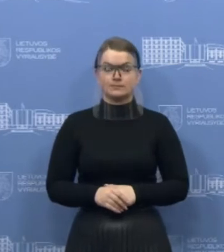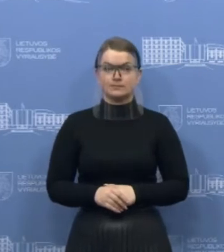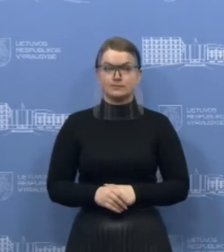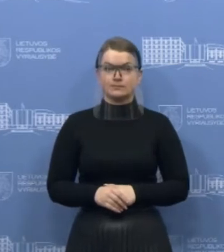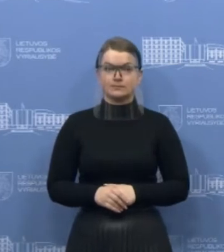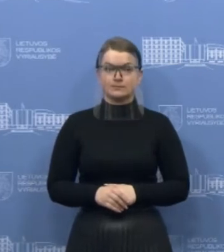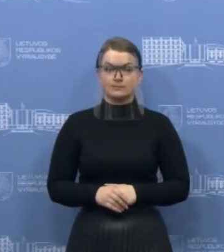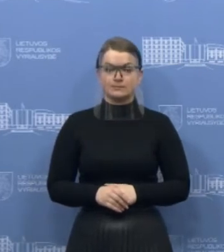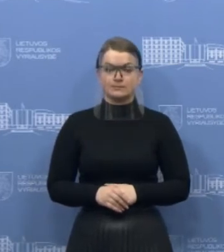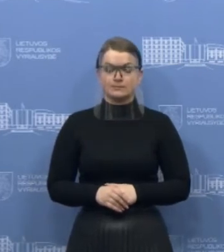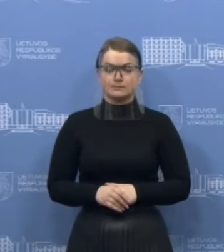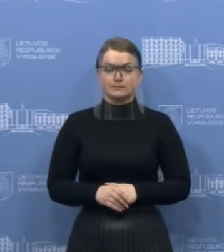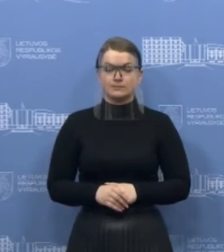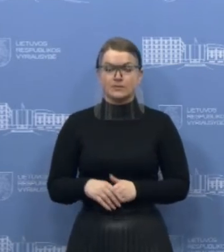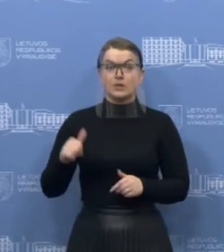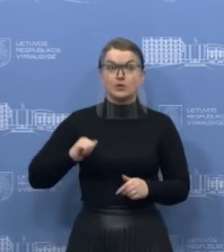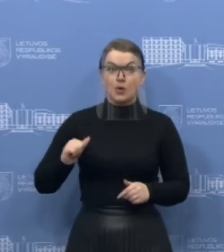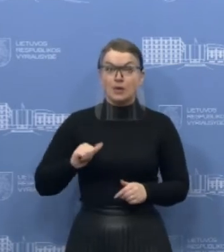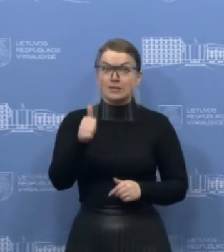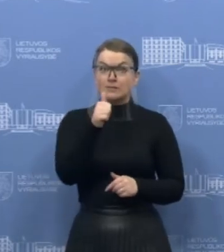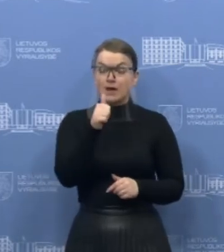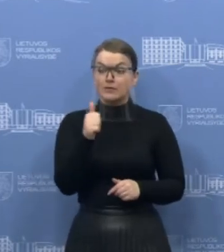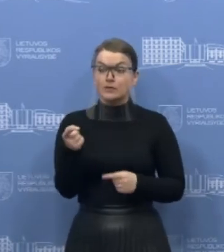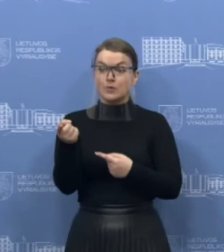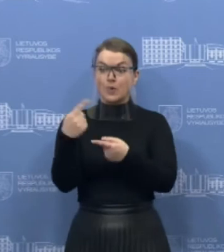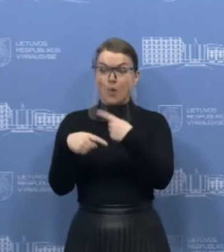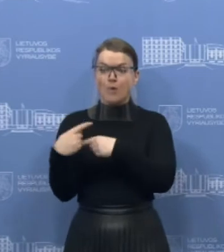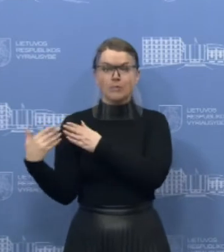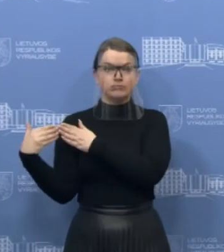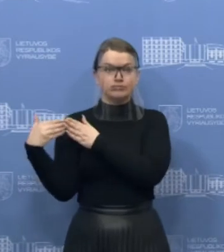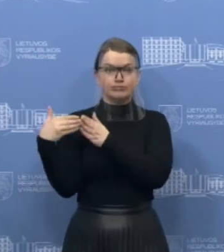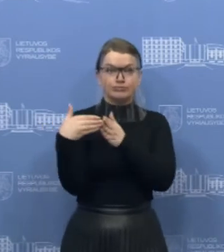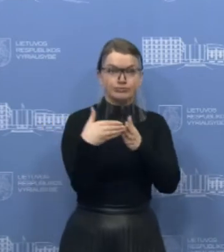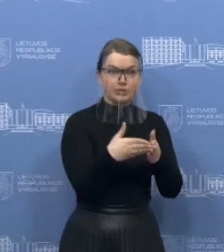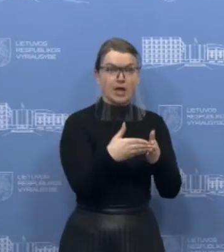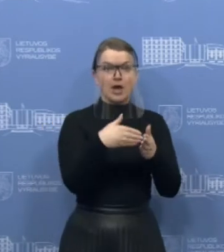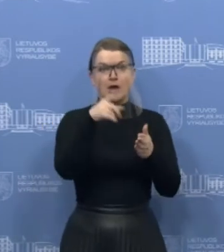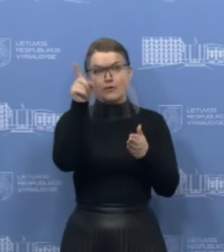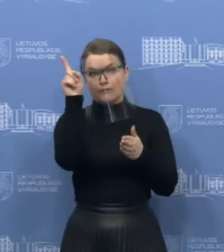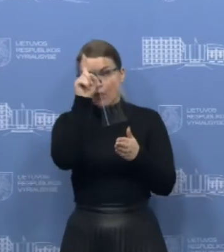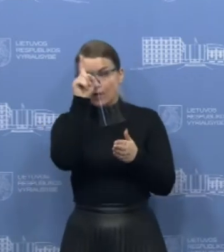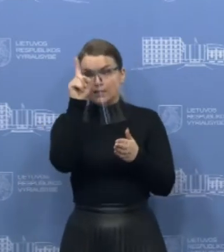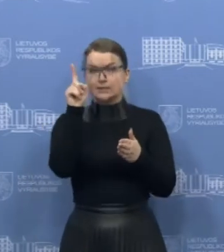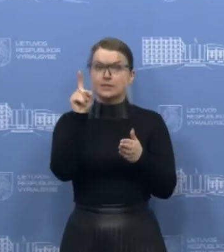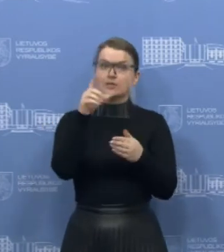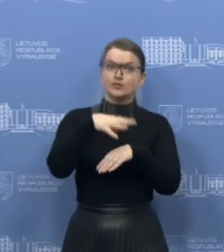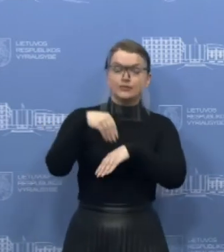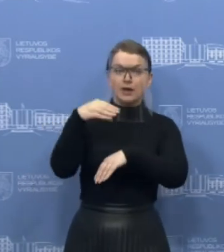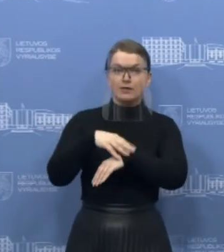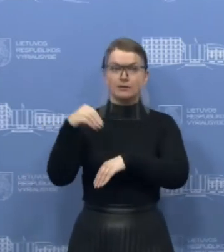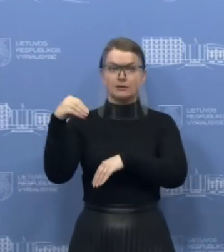apie tuos piliečius, kurie grįžo būtent jūros kelių, iš Vokietijos, iš Švedijos.